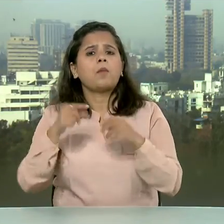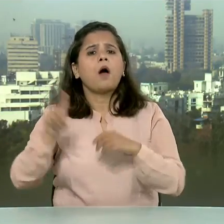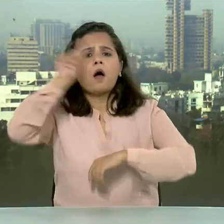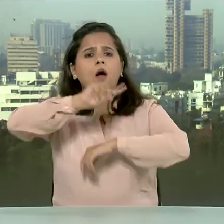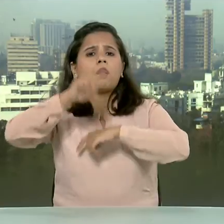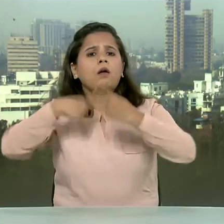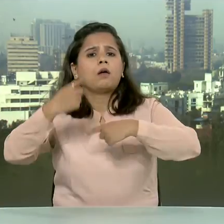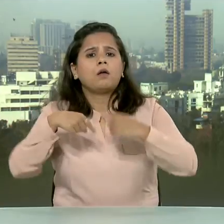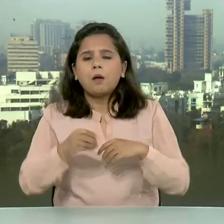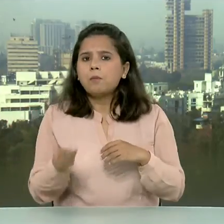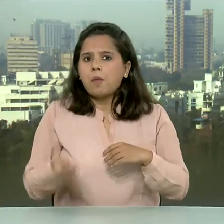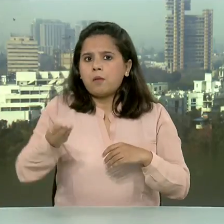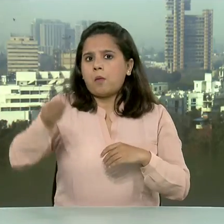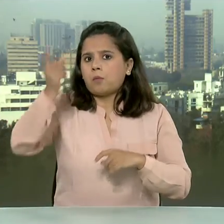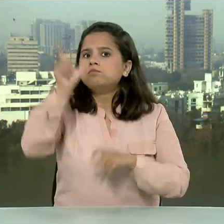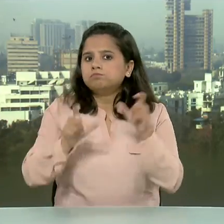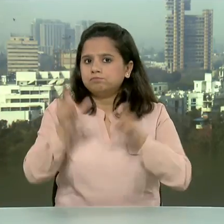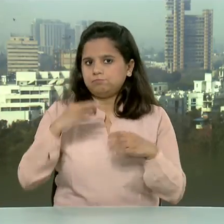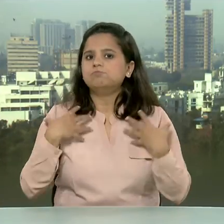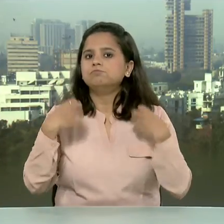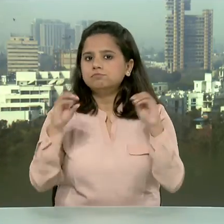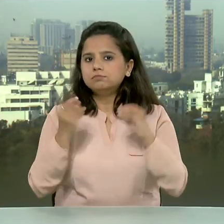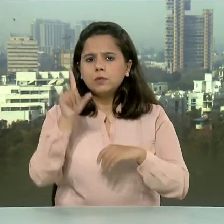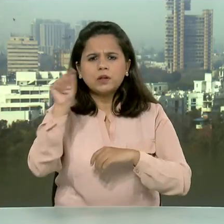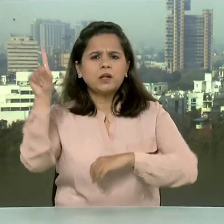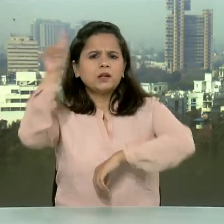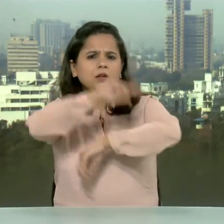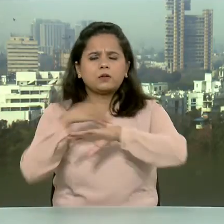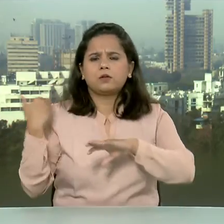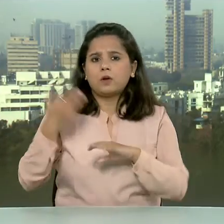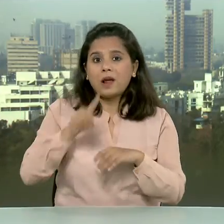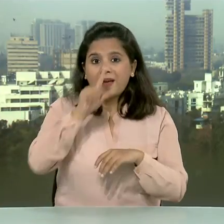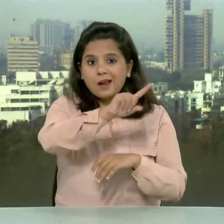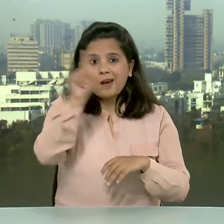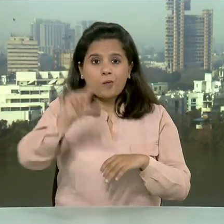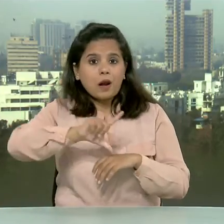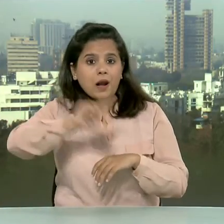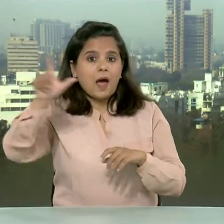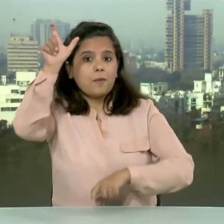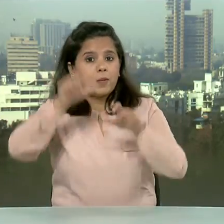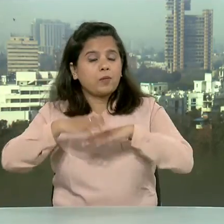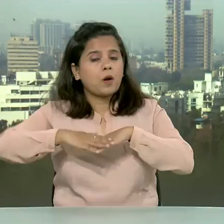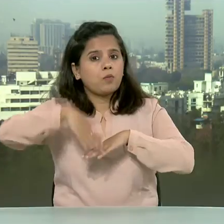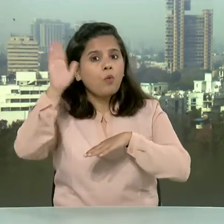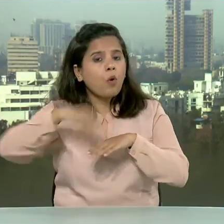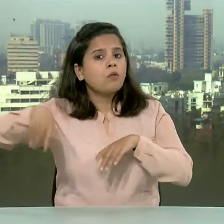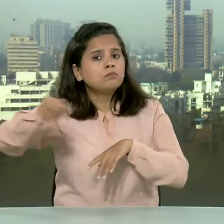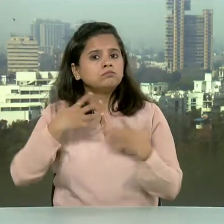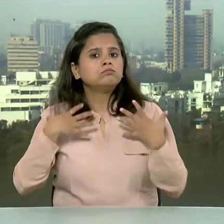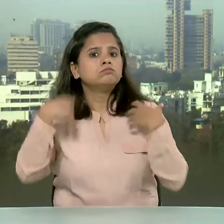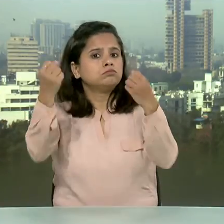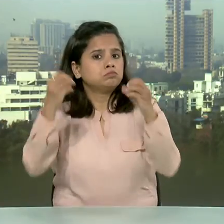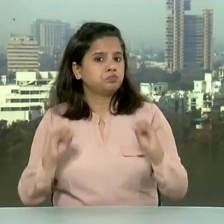लगातार इजाफा हो रहा है पिछले 10 दिनों में 11 लाख से अधिक मरीज स्वस्थ हुए है